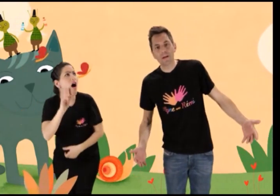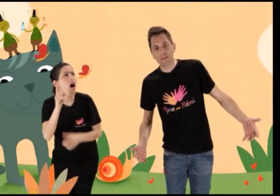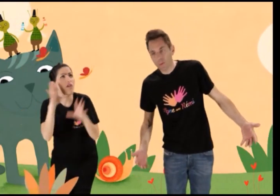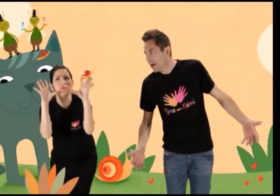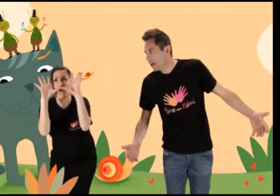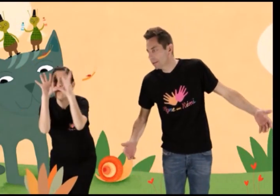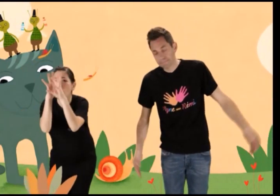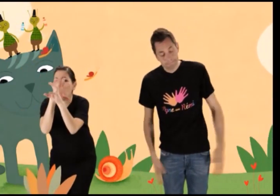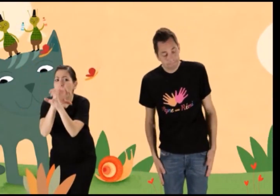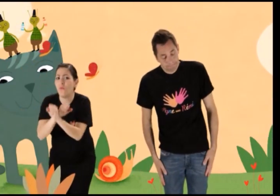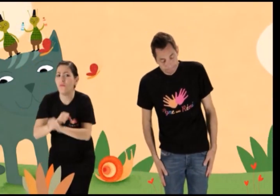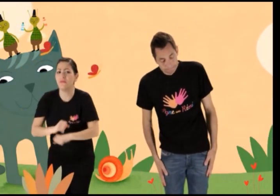noir